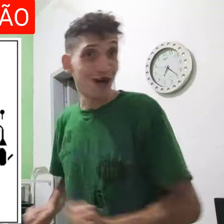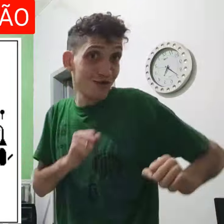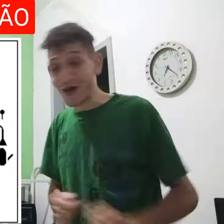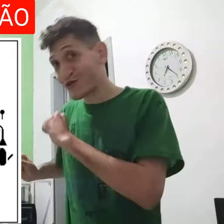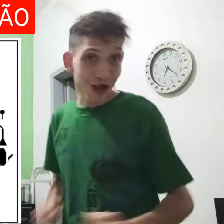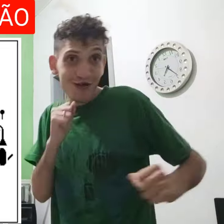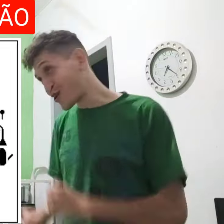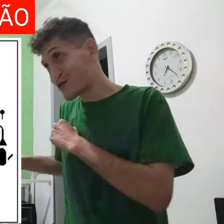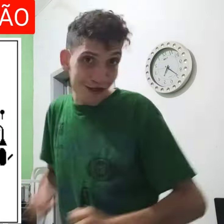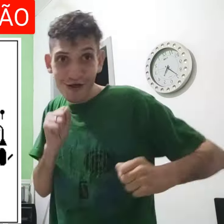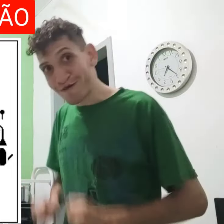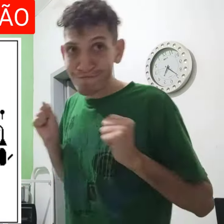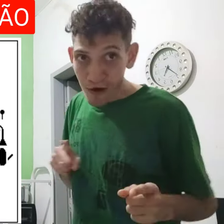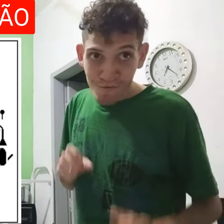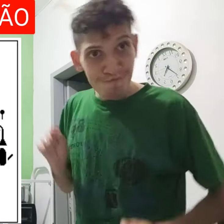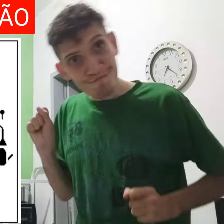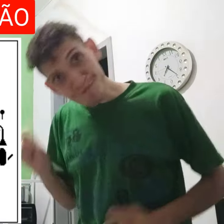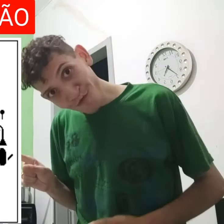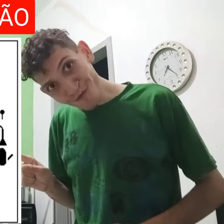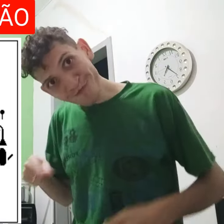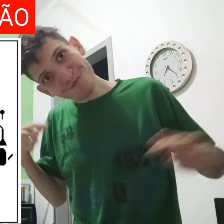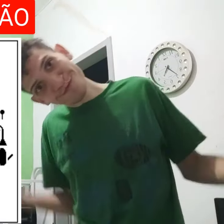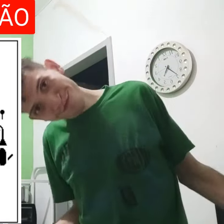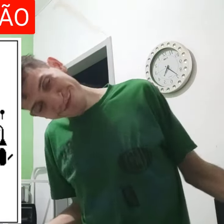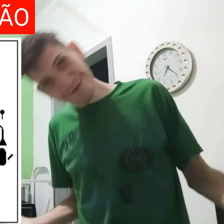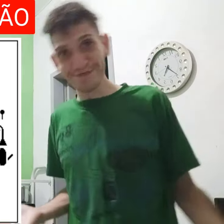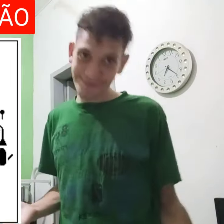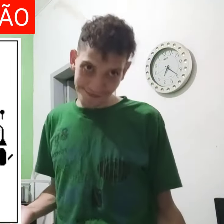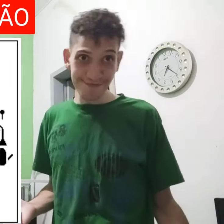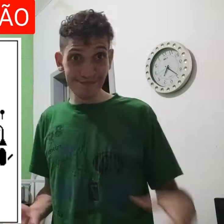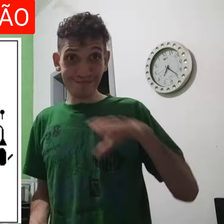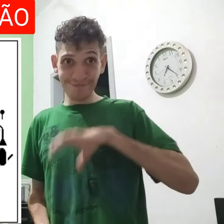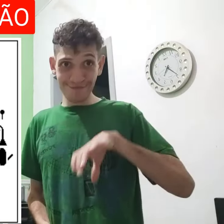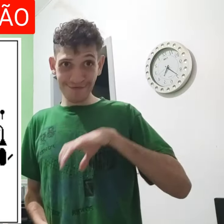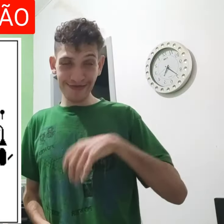turu turu turu turu uuuu